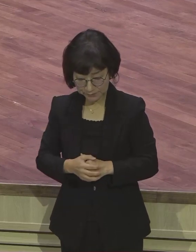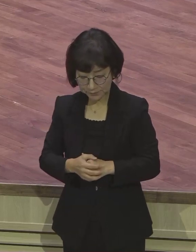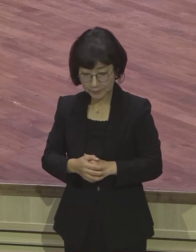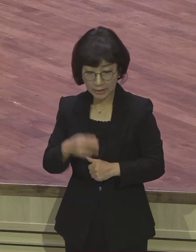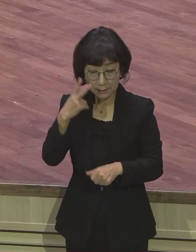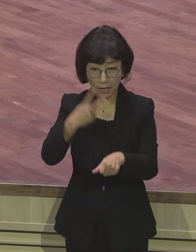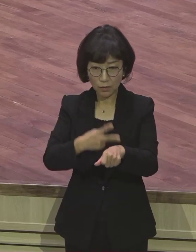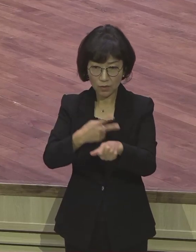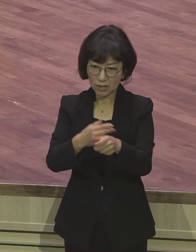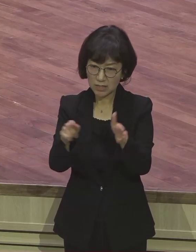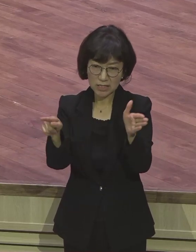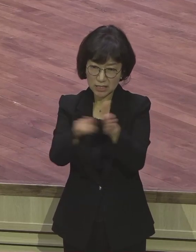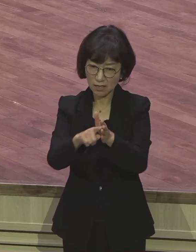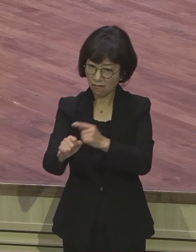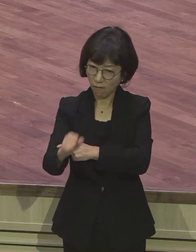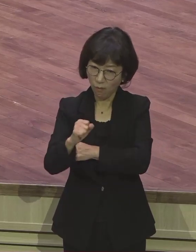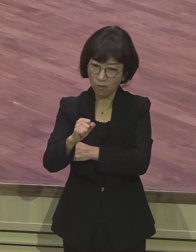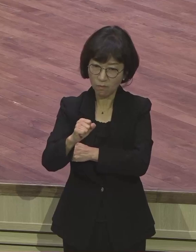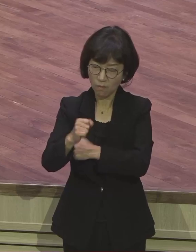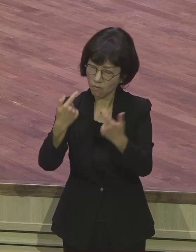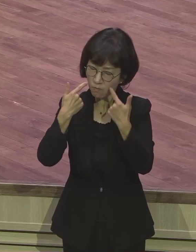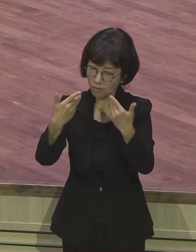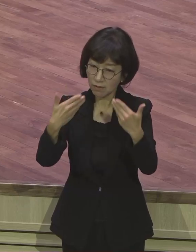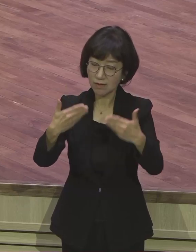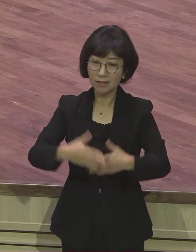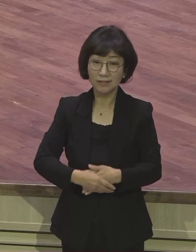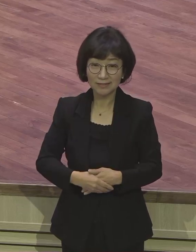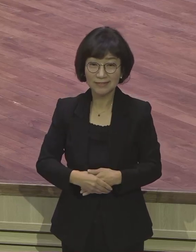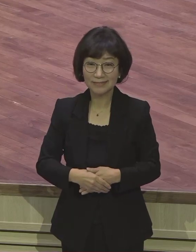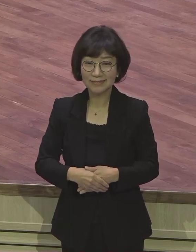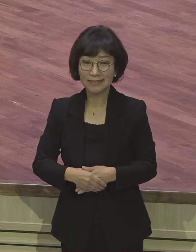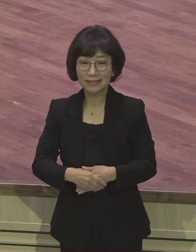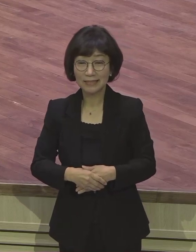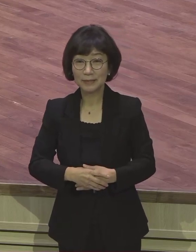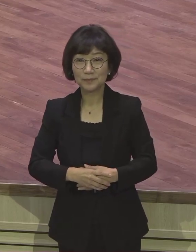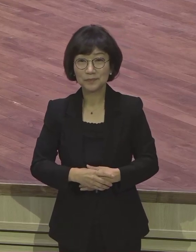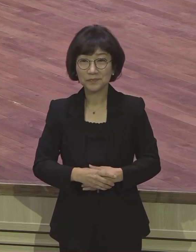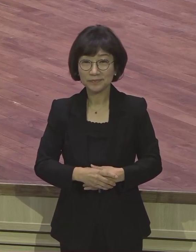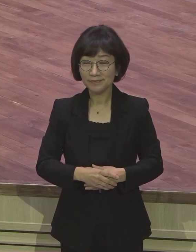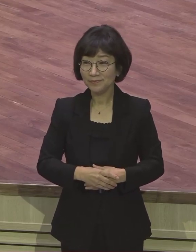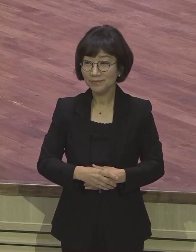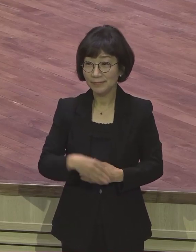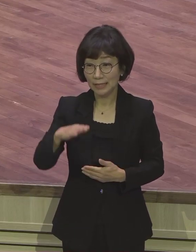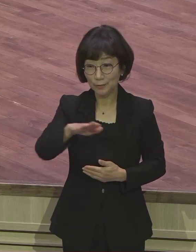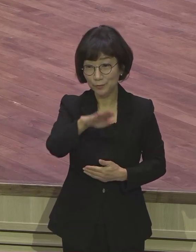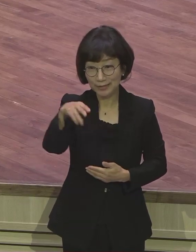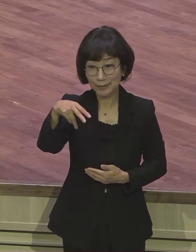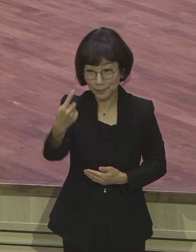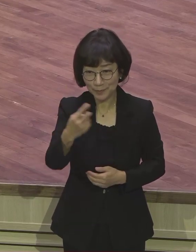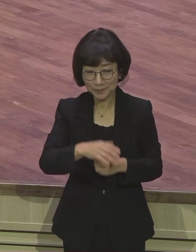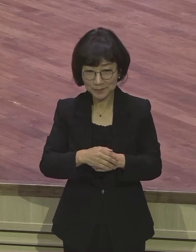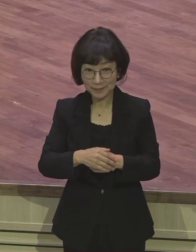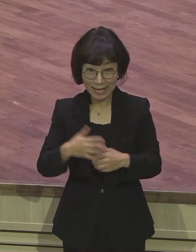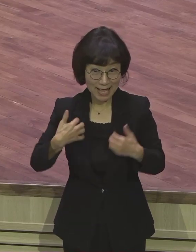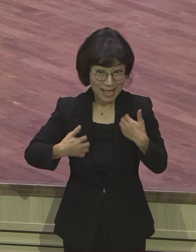우리가 볼 수가 있는데 우리도 이제는 시기라든 질투라든 복음 증거에 여러분 기쁘하시기 바랍니다.